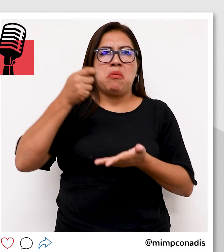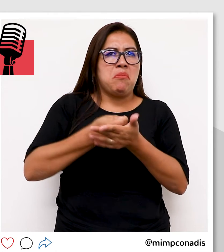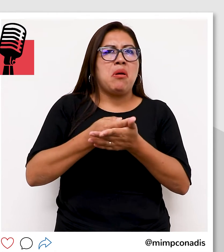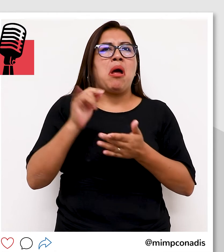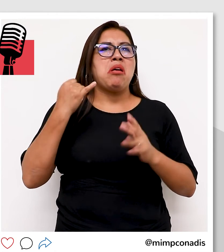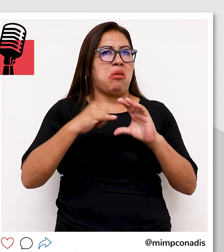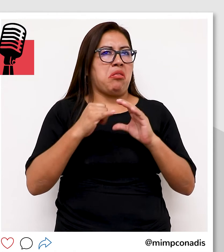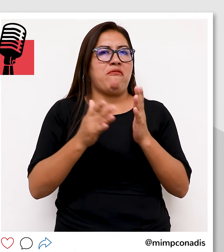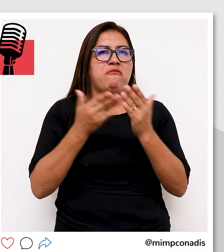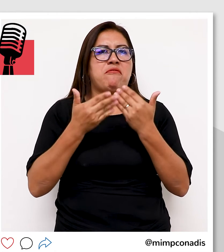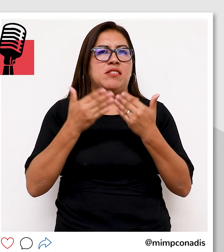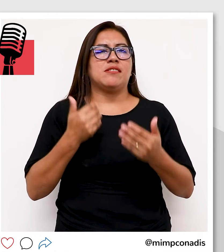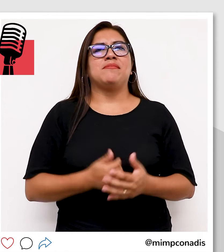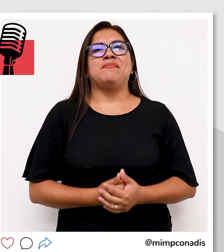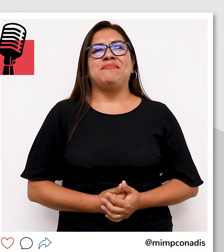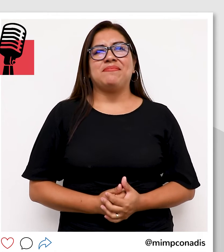conexión a internet.